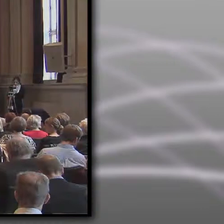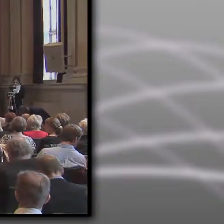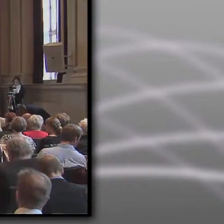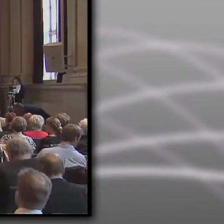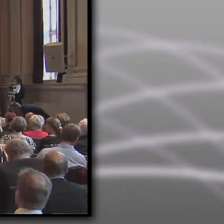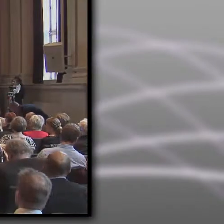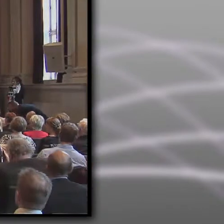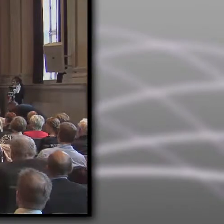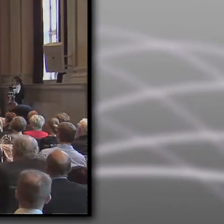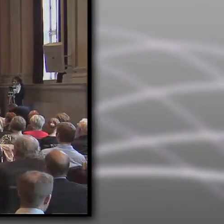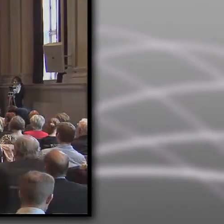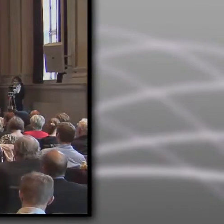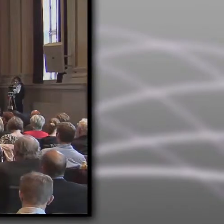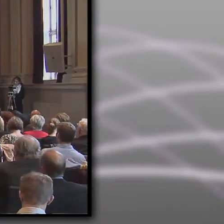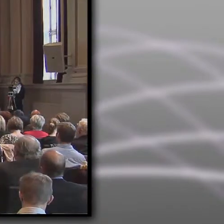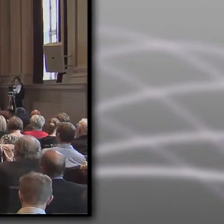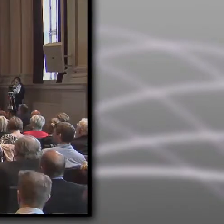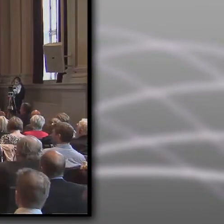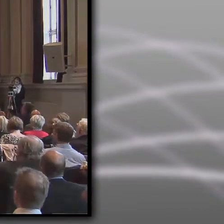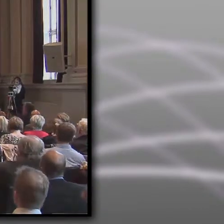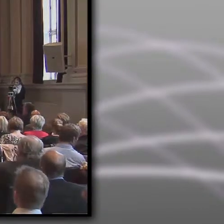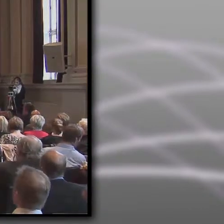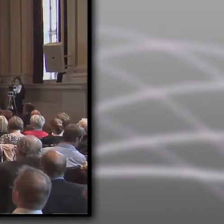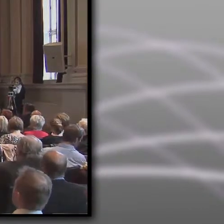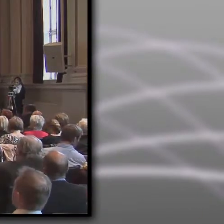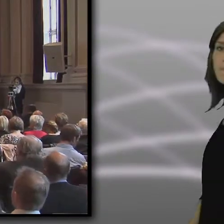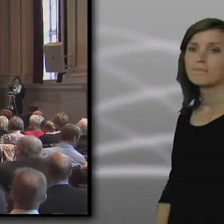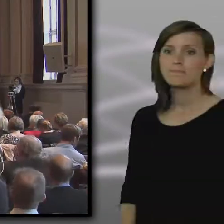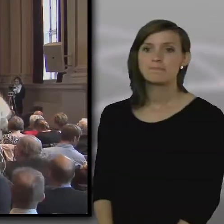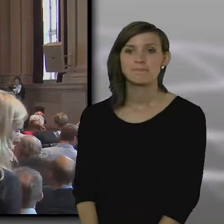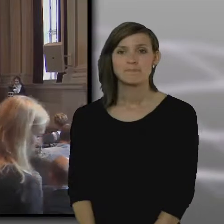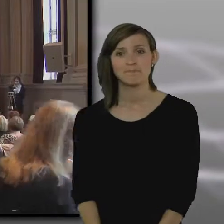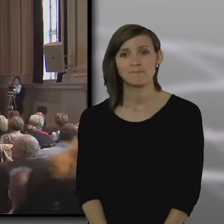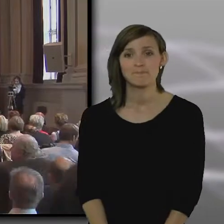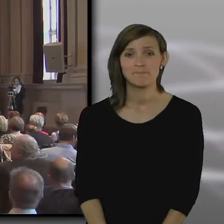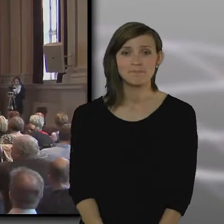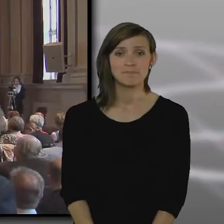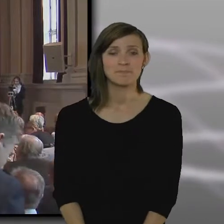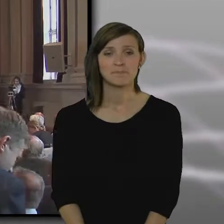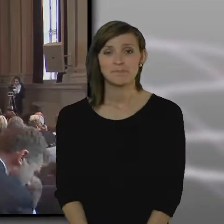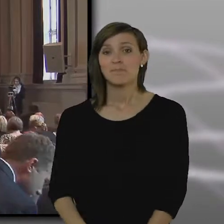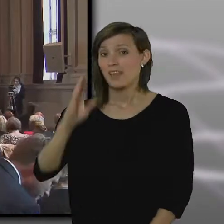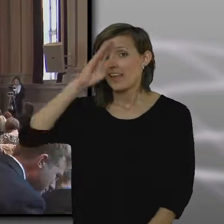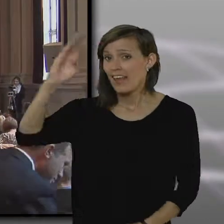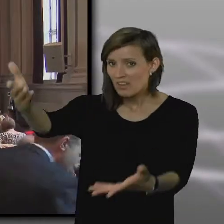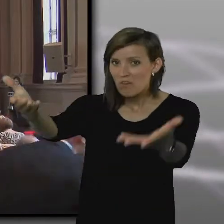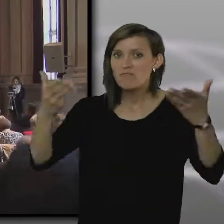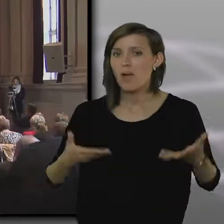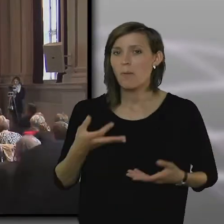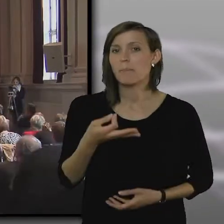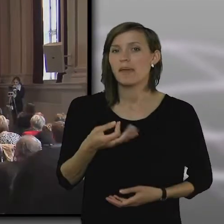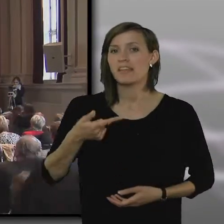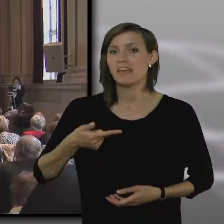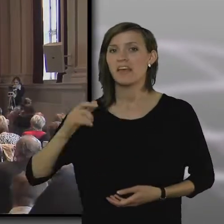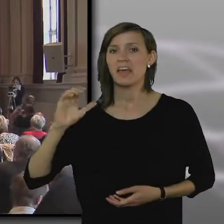Underbart sårl, det är fantastiskt att lyssna på. Hej och välkomna till PTS prisutdelning